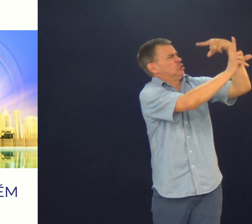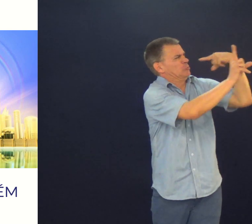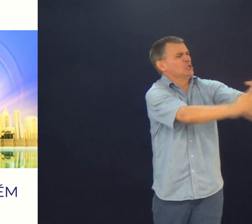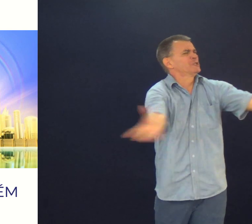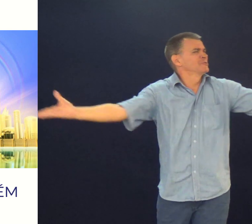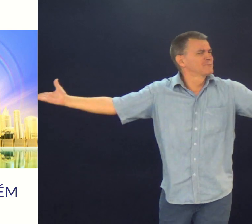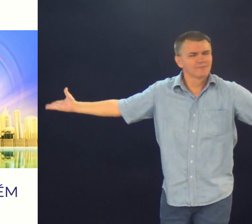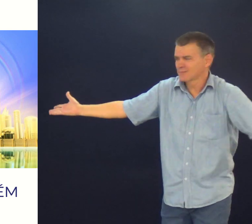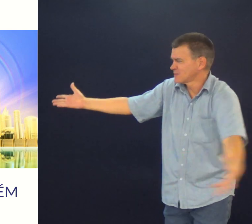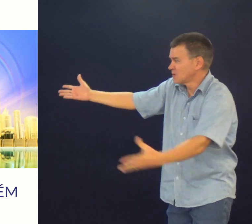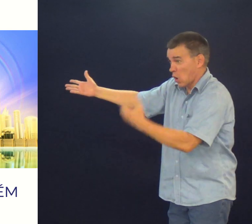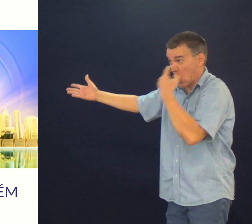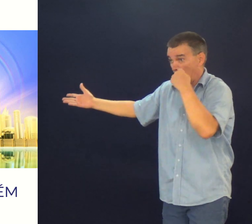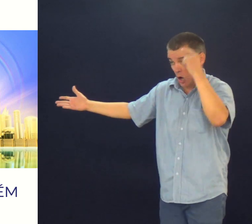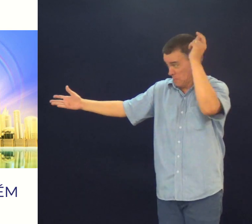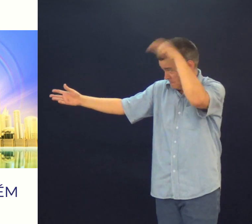Pense coisas boas Pense positivo